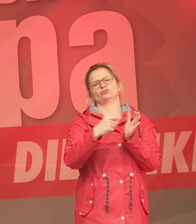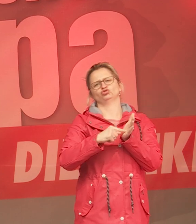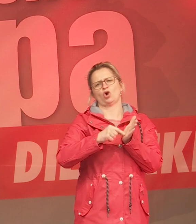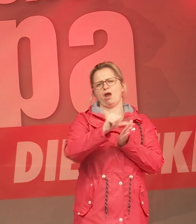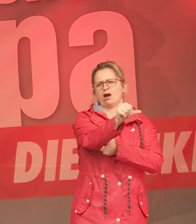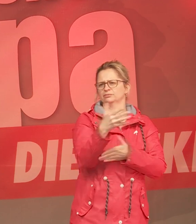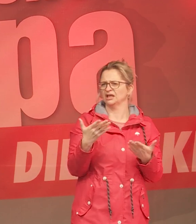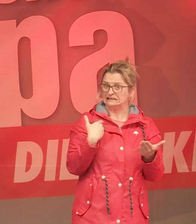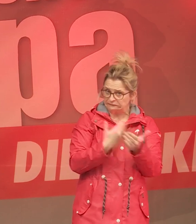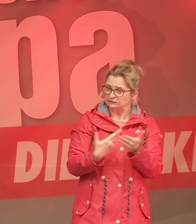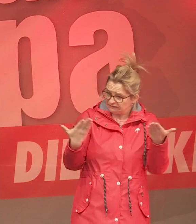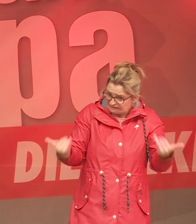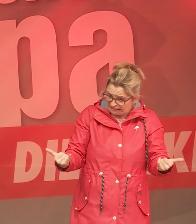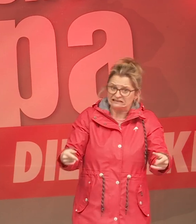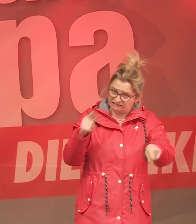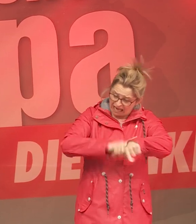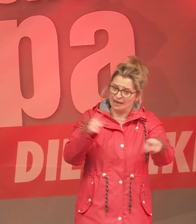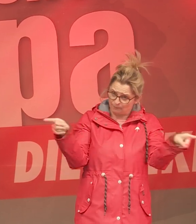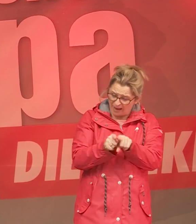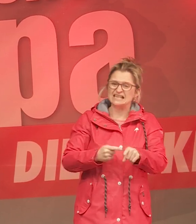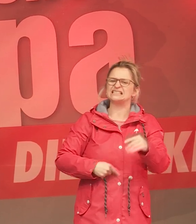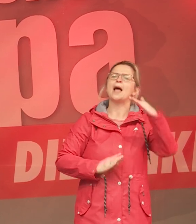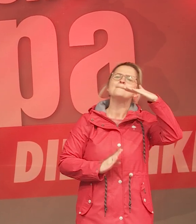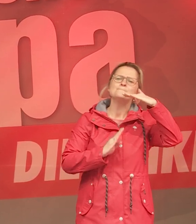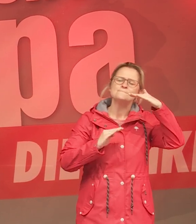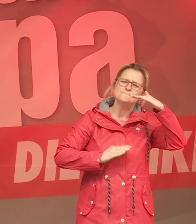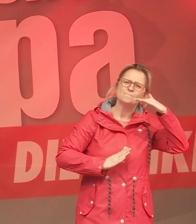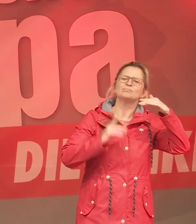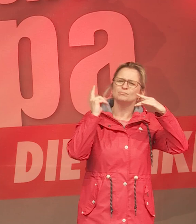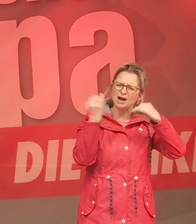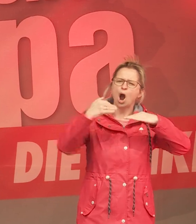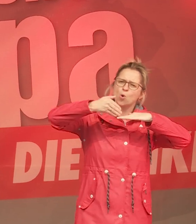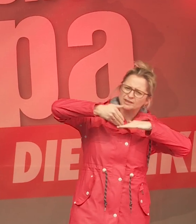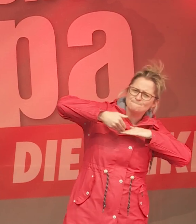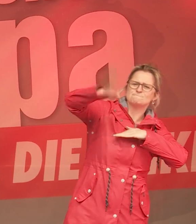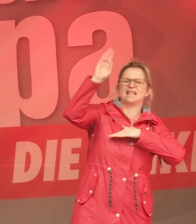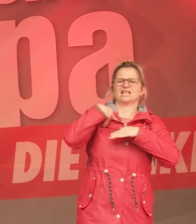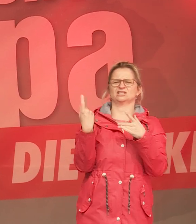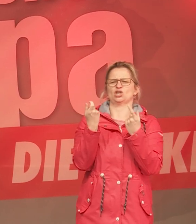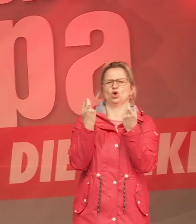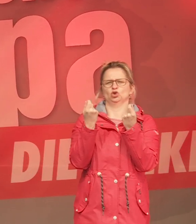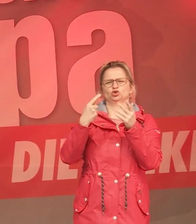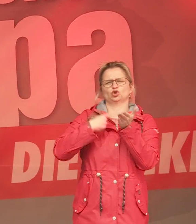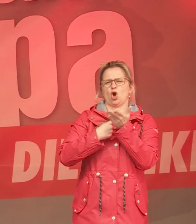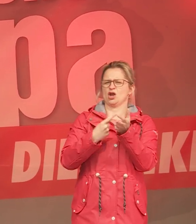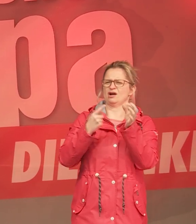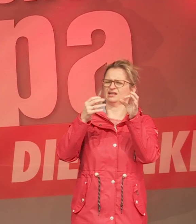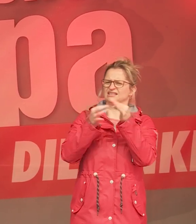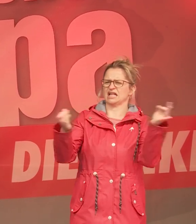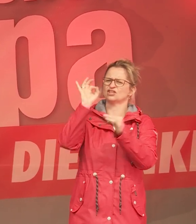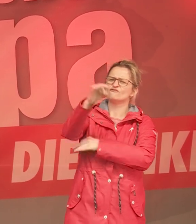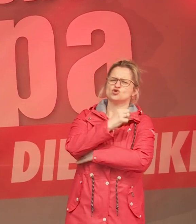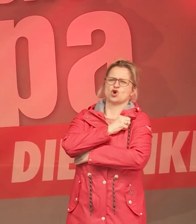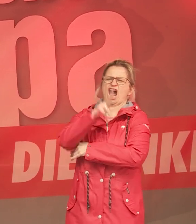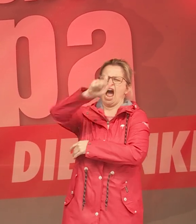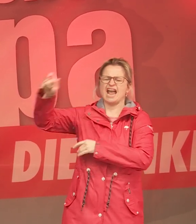da wäre es doch mal höchste Zeit, Mindeststeuersätze für Konzerne und für Reiche zu machen. Ich finde, Millionäre